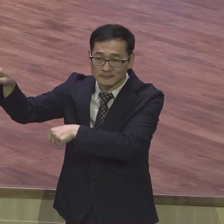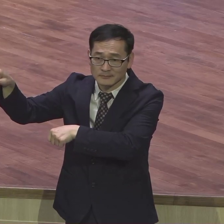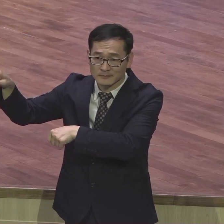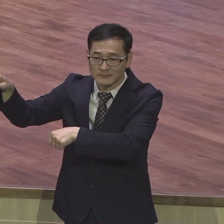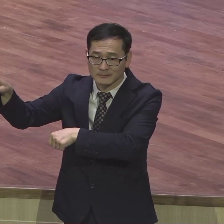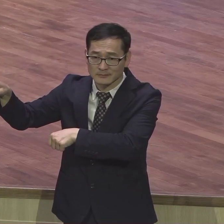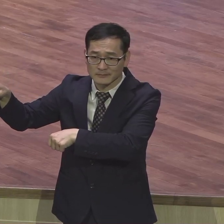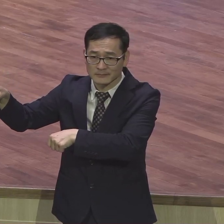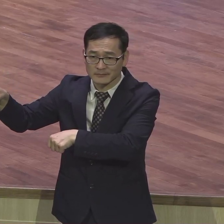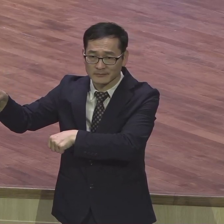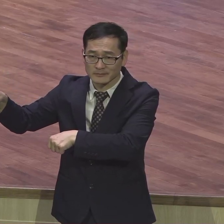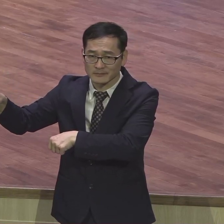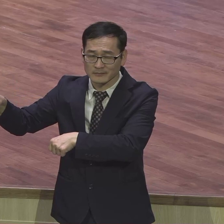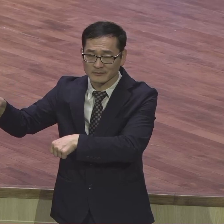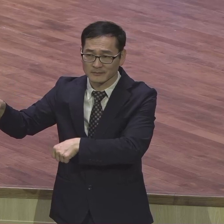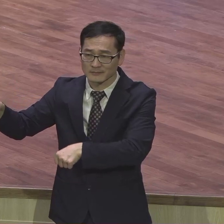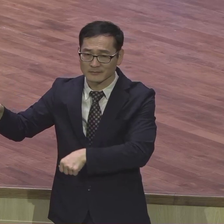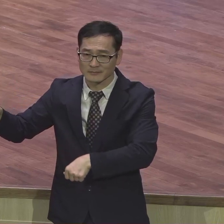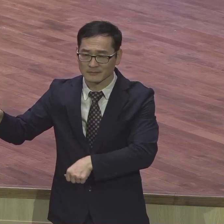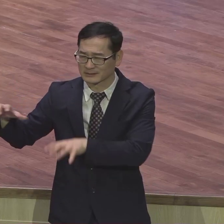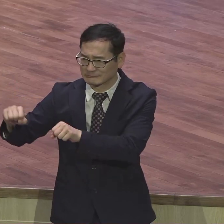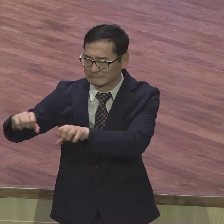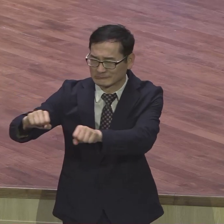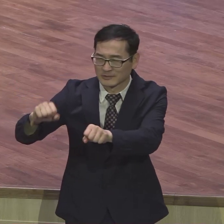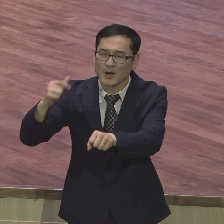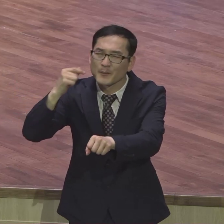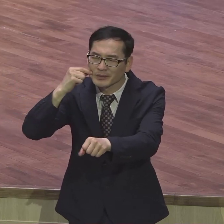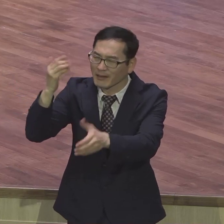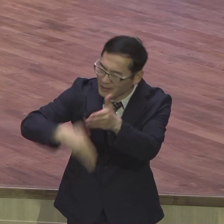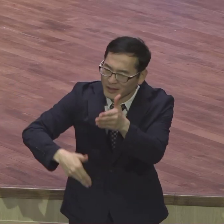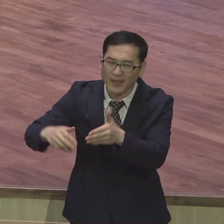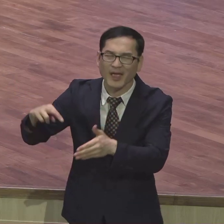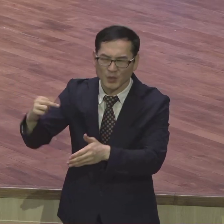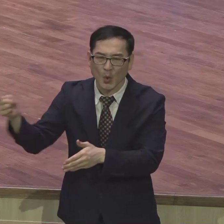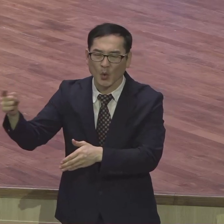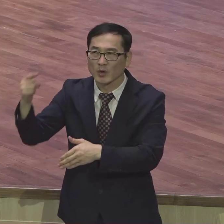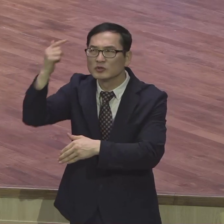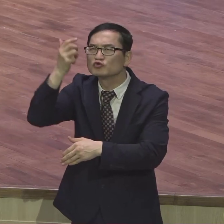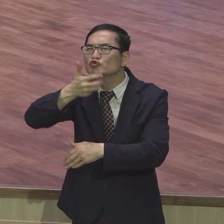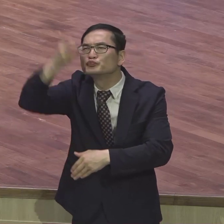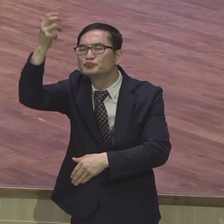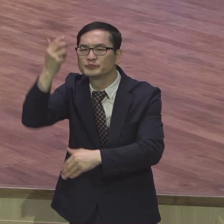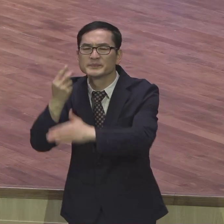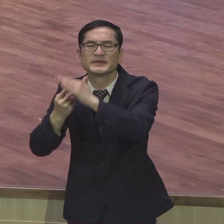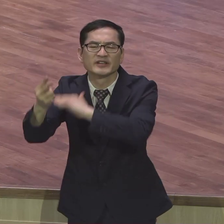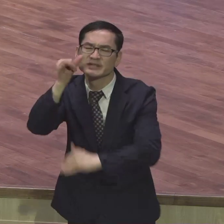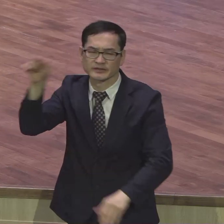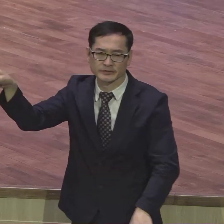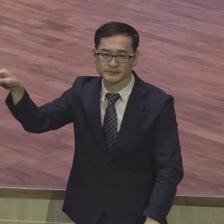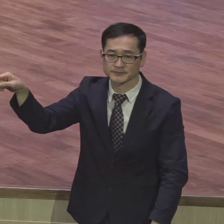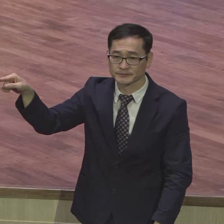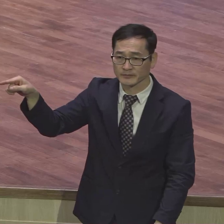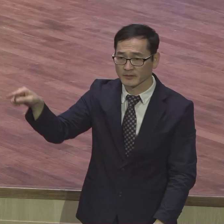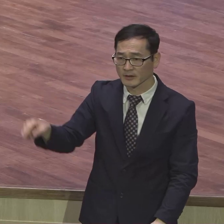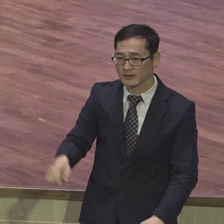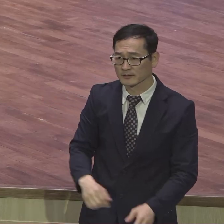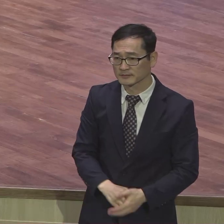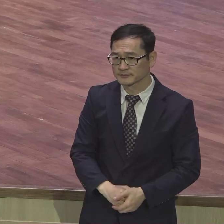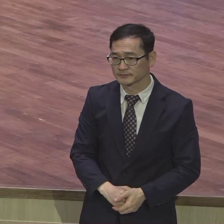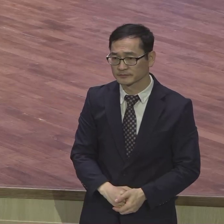특별히 재미있는 것은 본문 24절에 사도 바울이 로마 교회를 방문하여서 30만 남을 가진